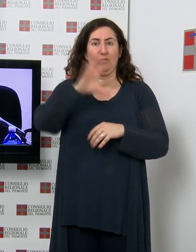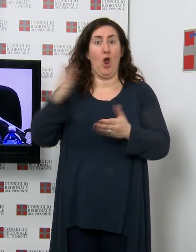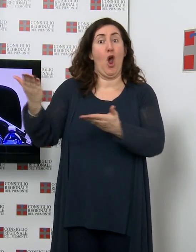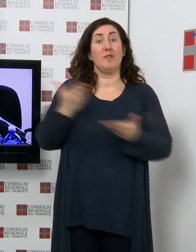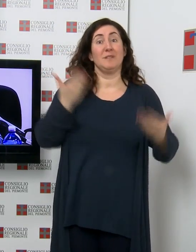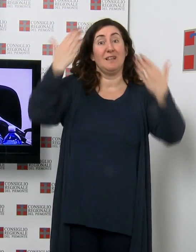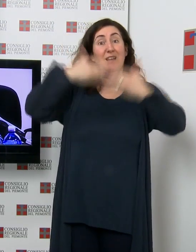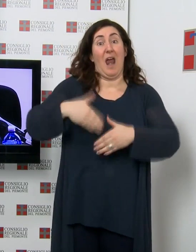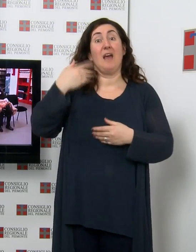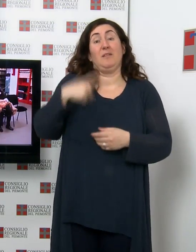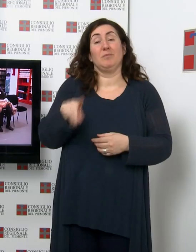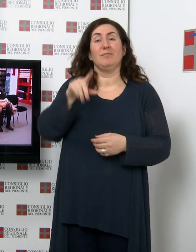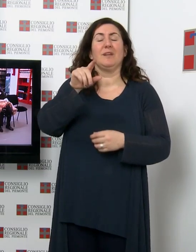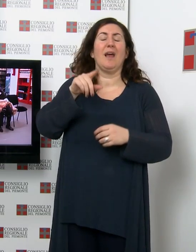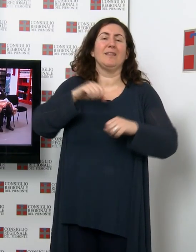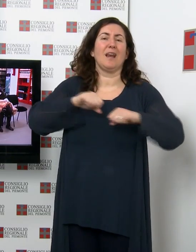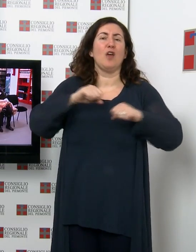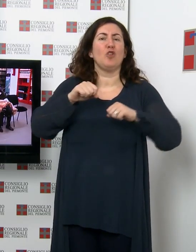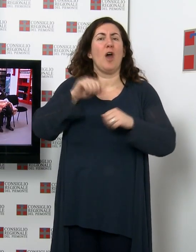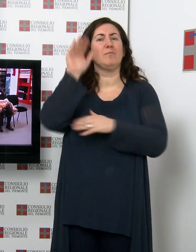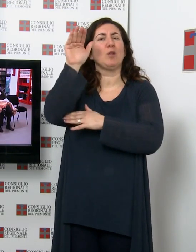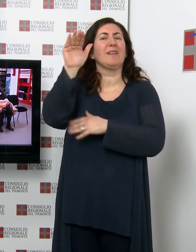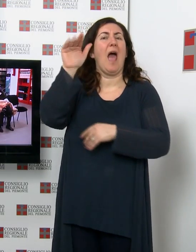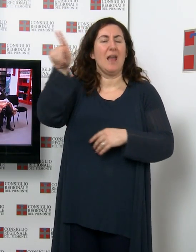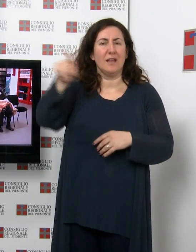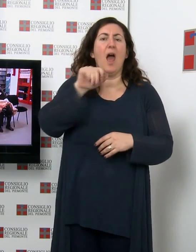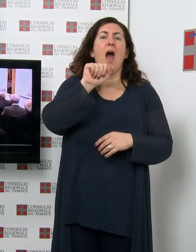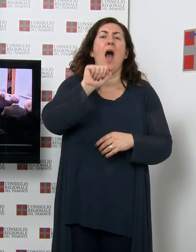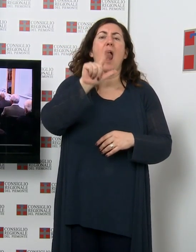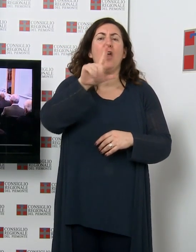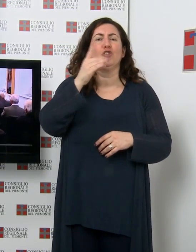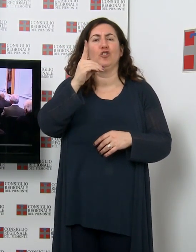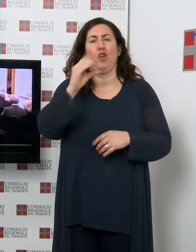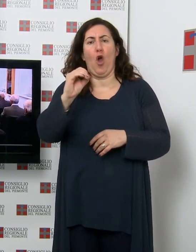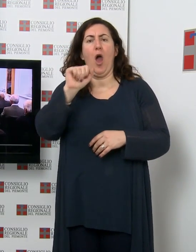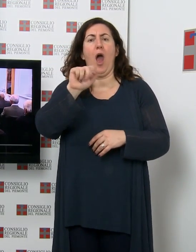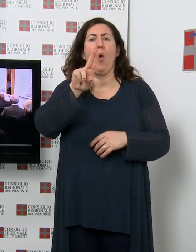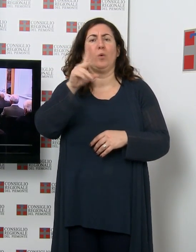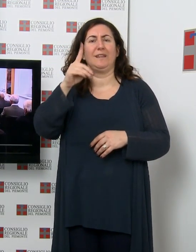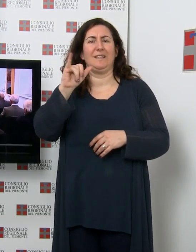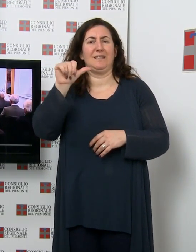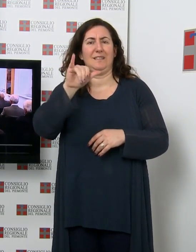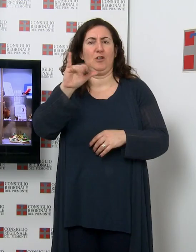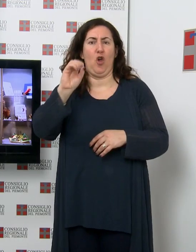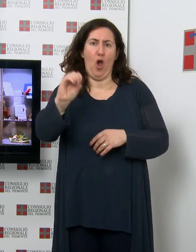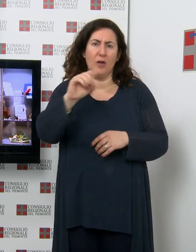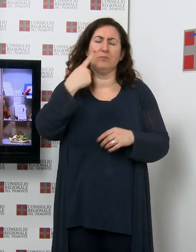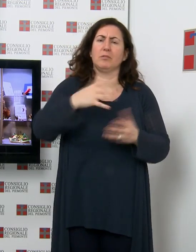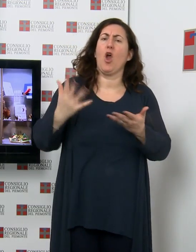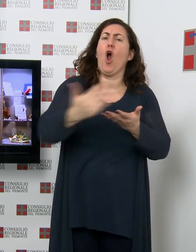Montagna Aldo Audizio, che ha parlato sul tema collezionisti di montagne, dalle carte da collezione ai giochi da tavolo.